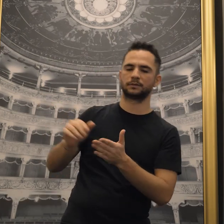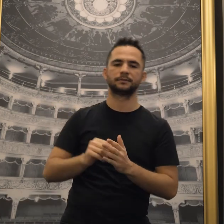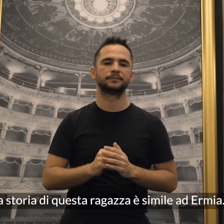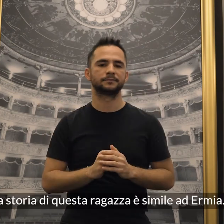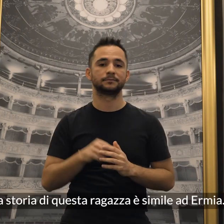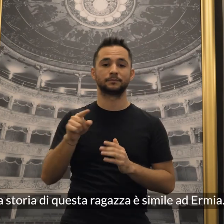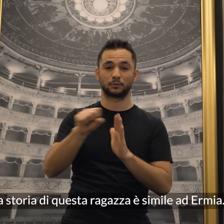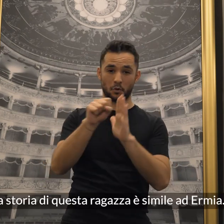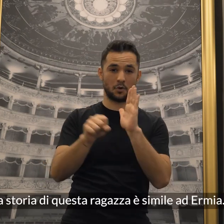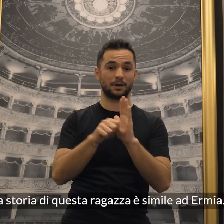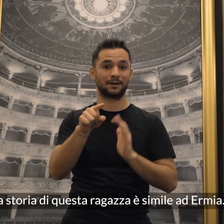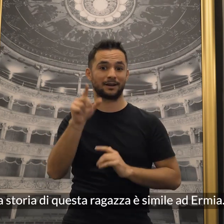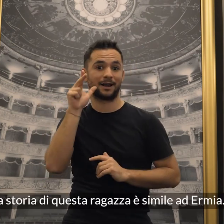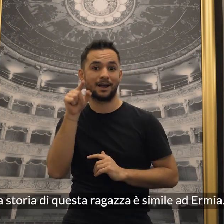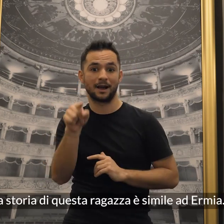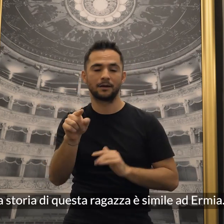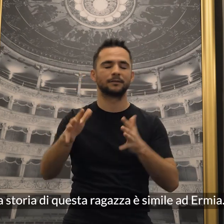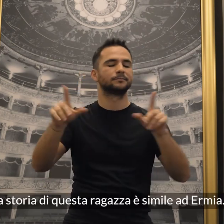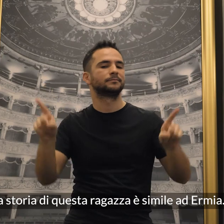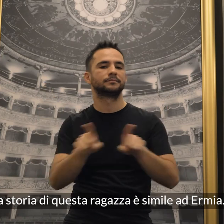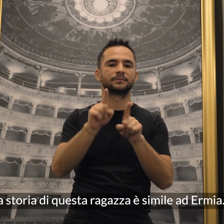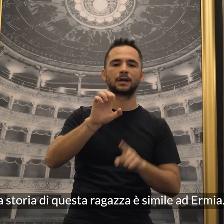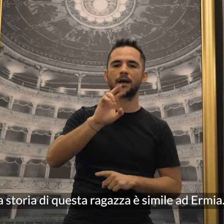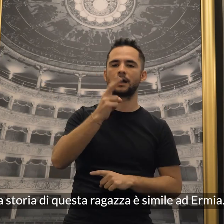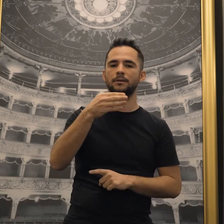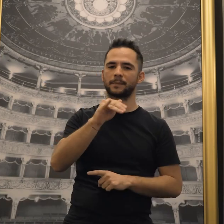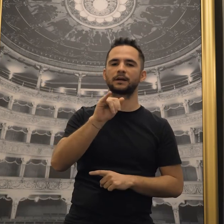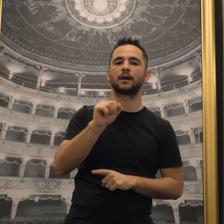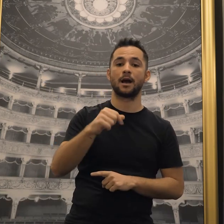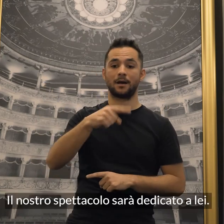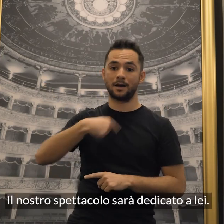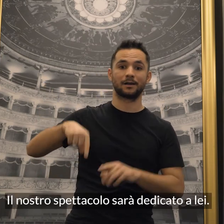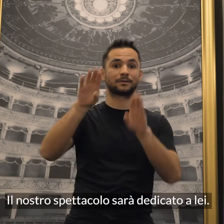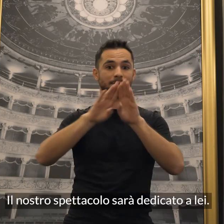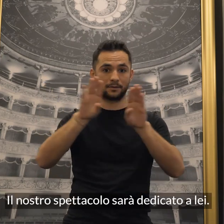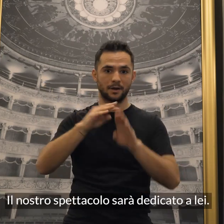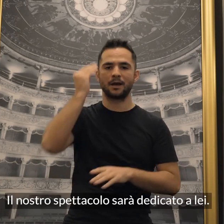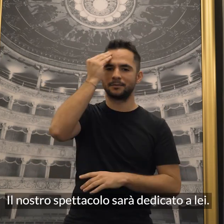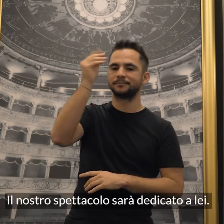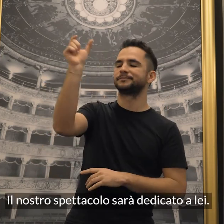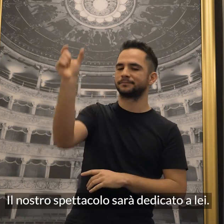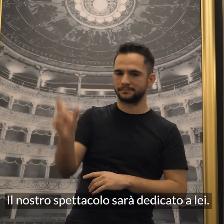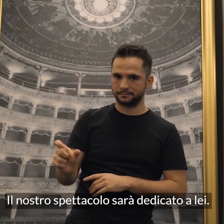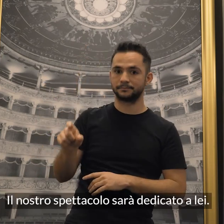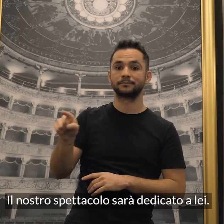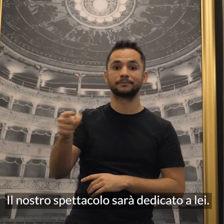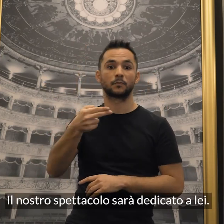La storia di questa ragazza è simile ad Ermia. Il nostro spettacolo sarà dedicato a lei.